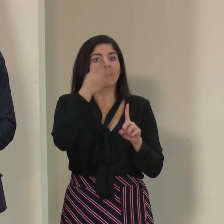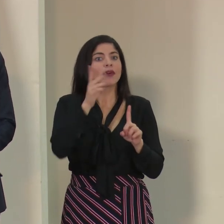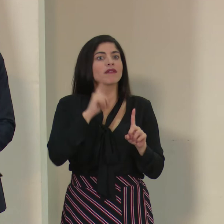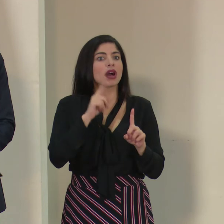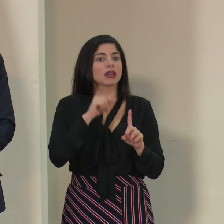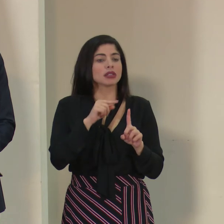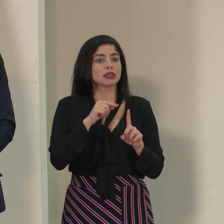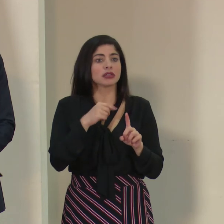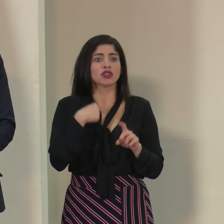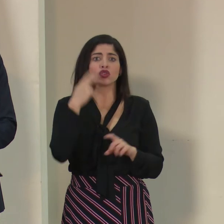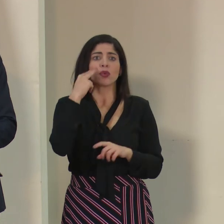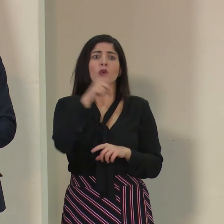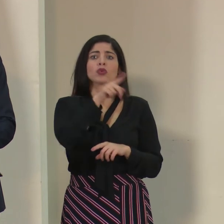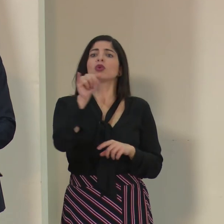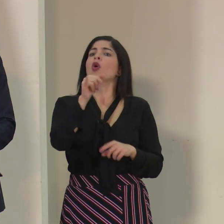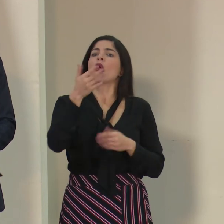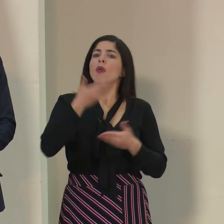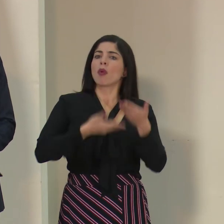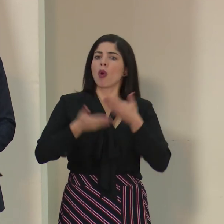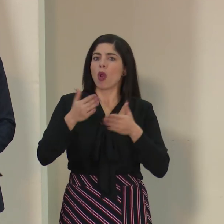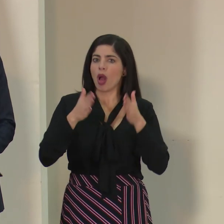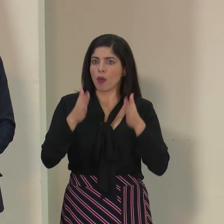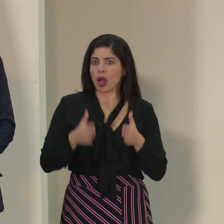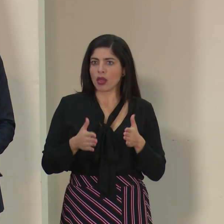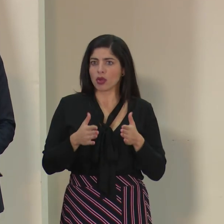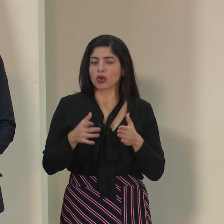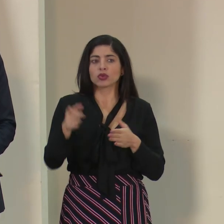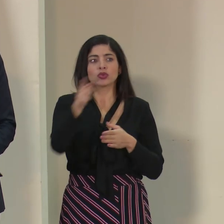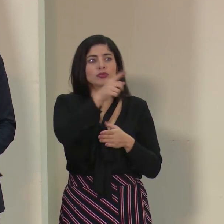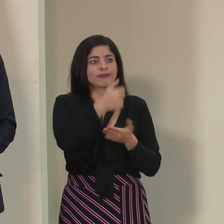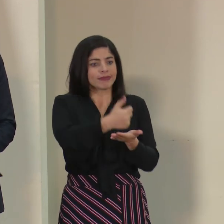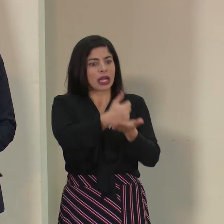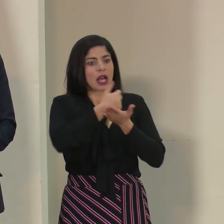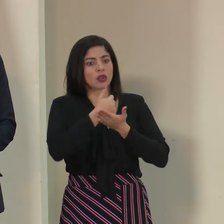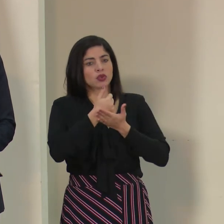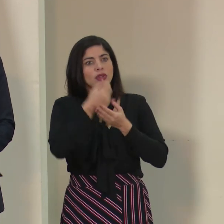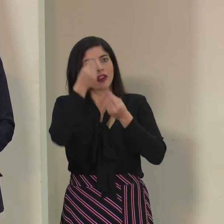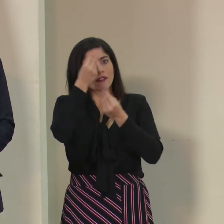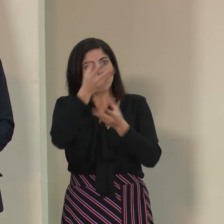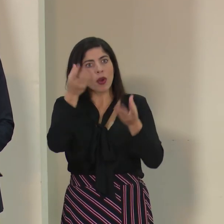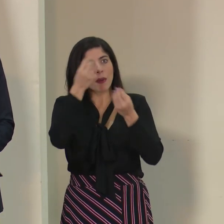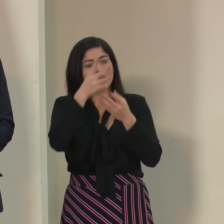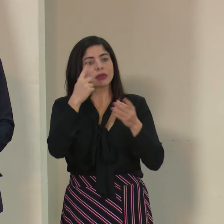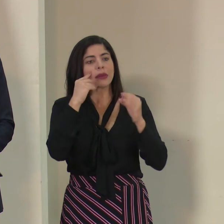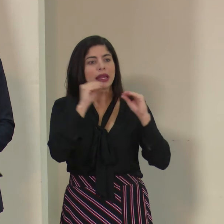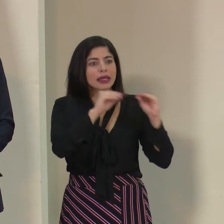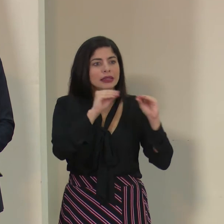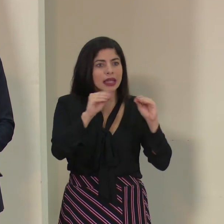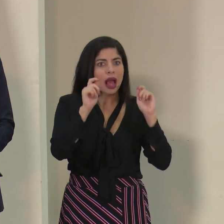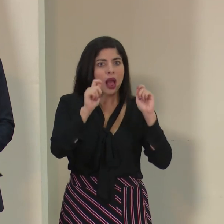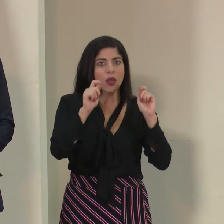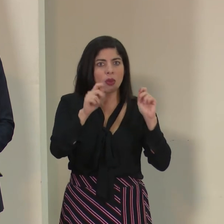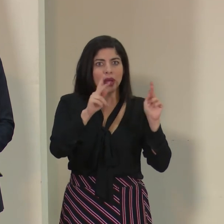todos, yo los veo como colaboradores, que justamente nos ayudan a difundir la información y educar a la población.